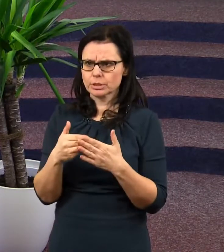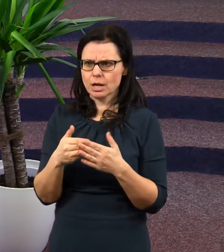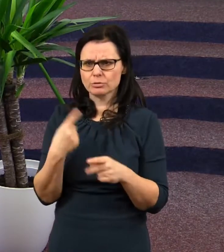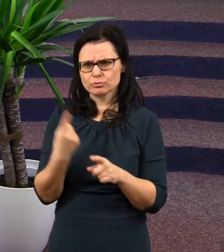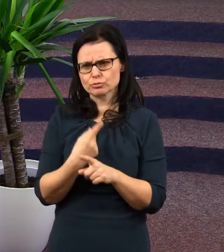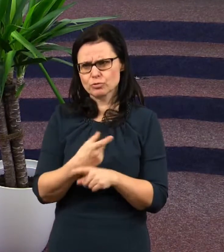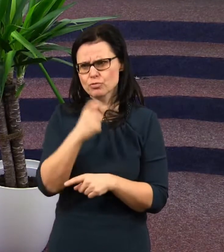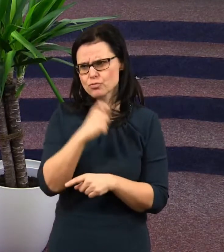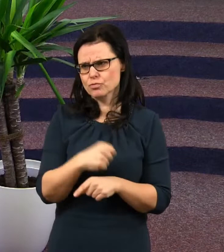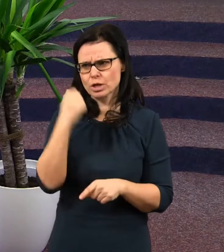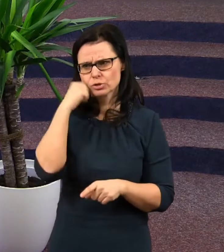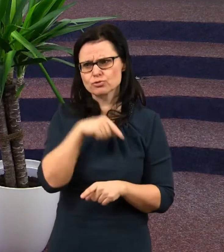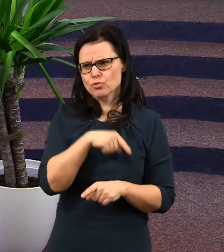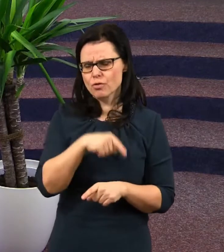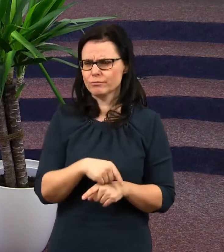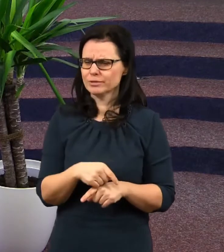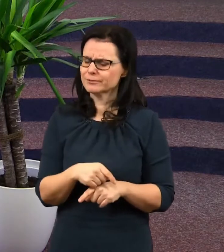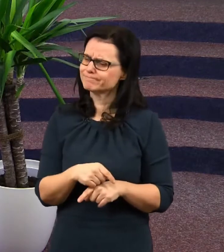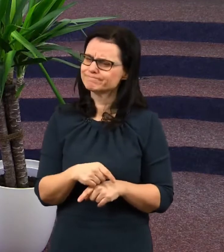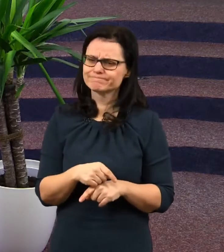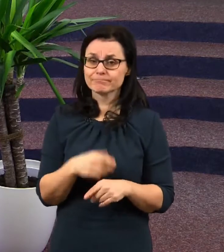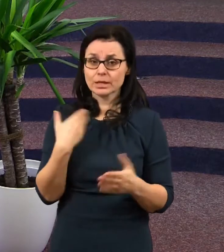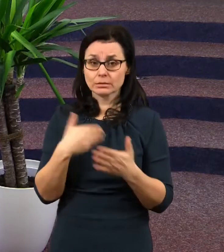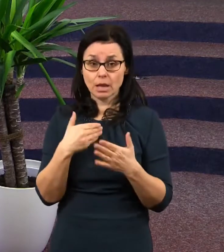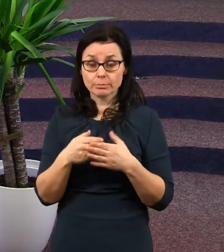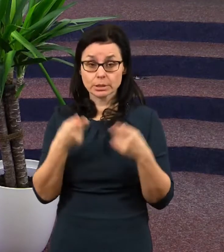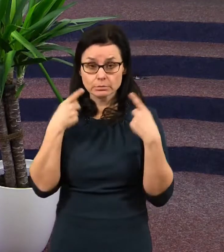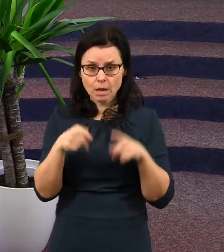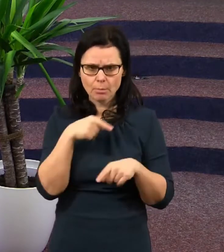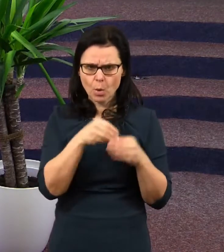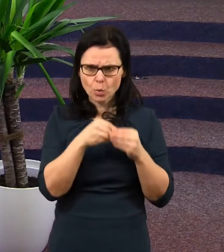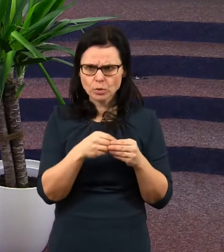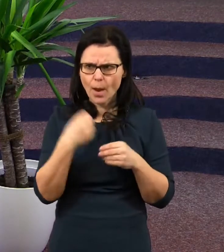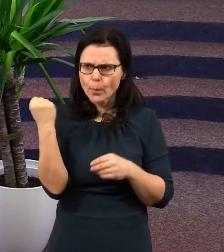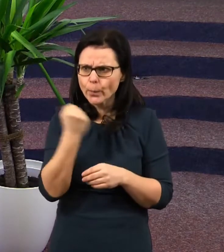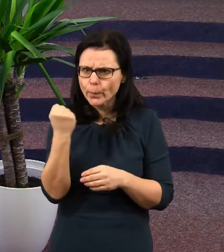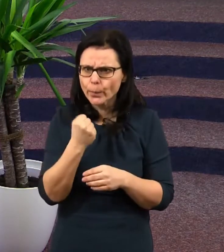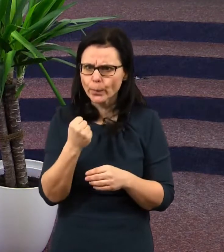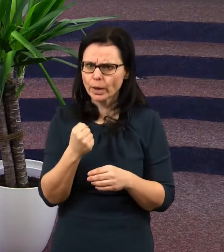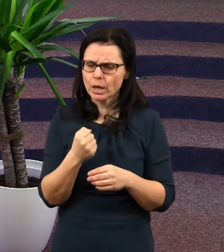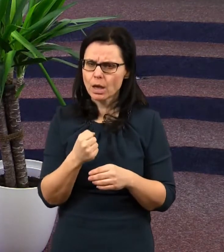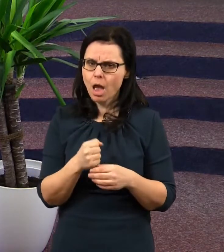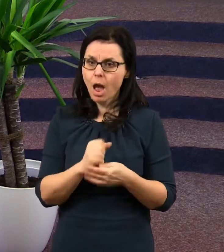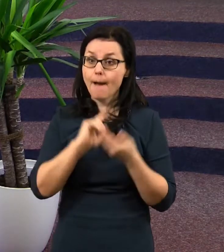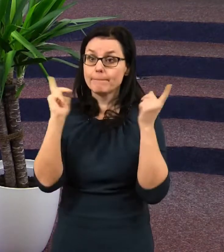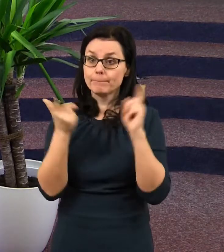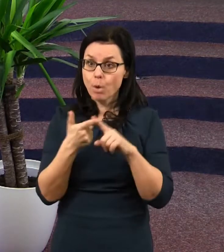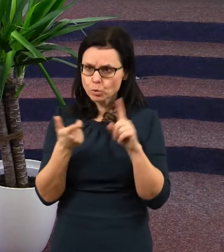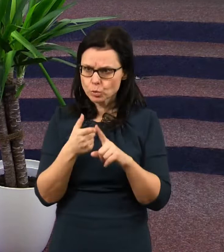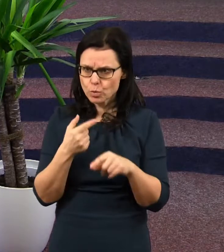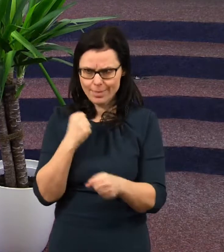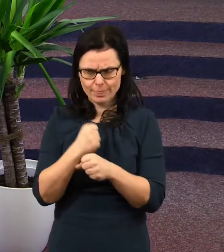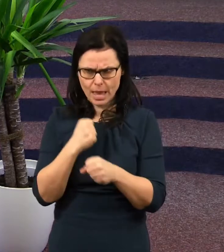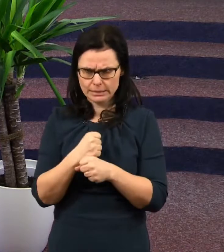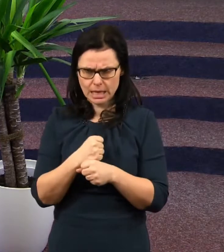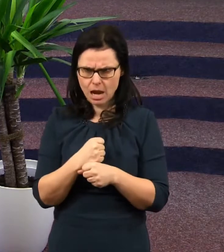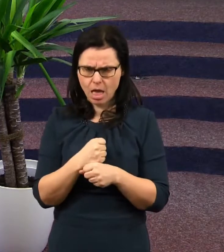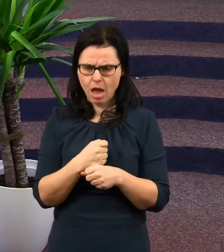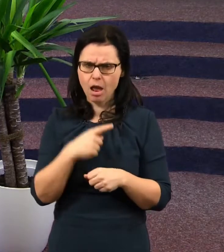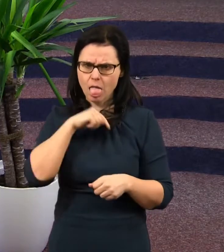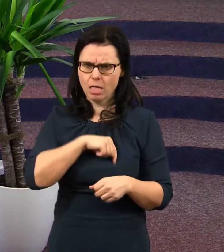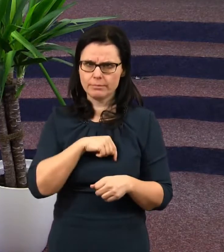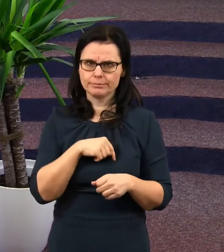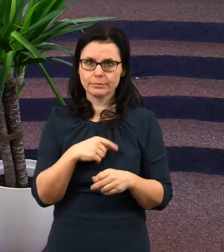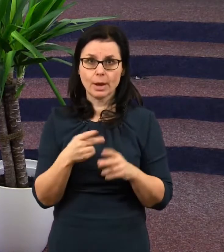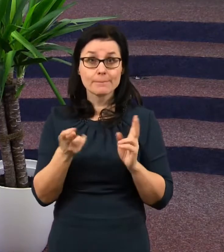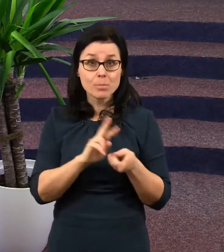škoda. To není možné, jestli, ho dňábel podvedl, tak už se nenechá podvést po druhé. Možná,